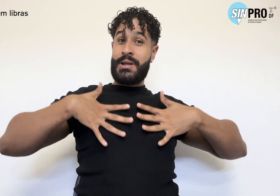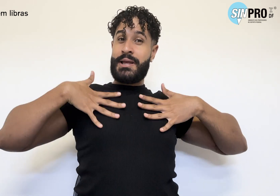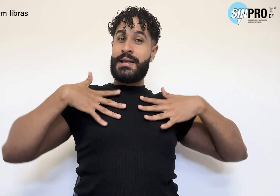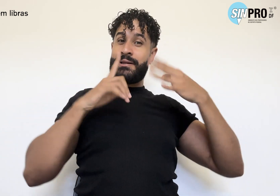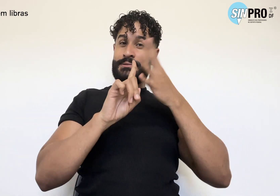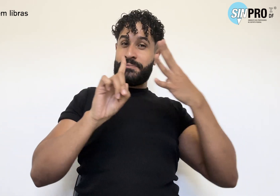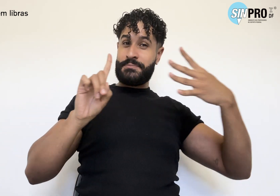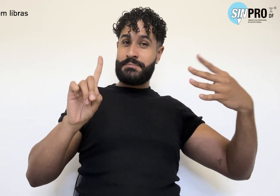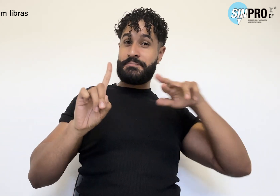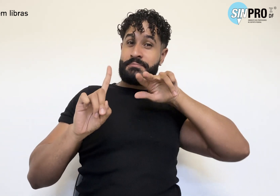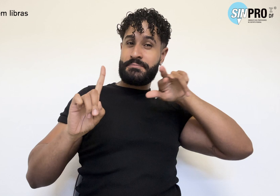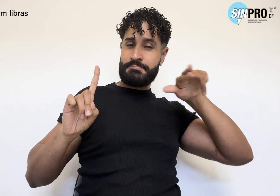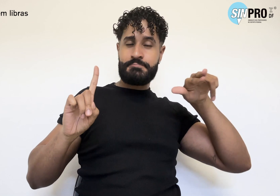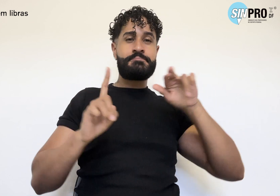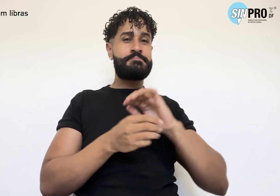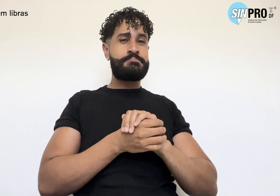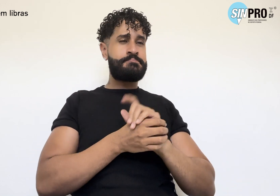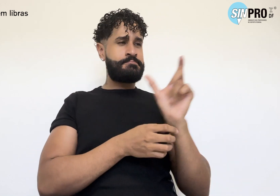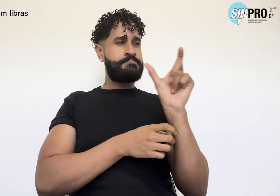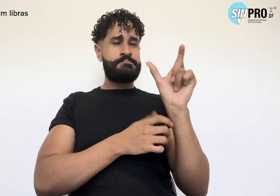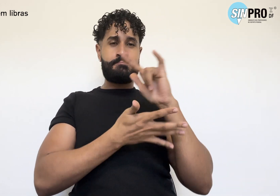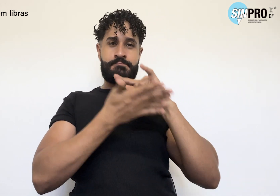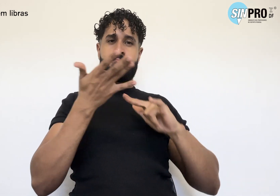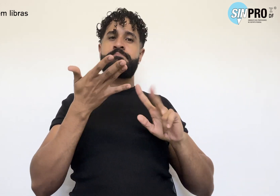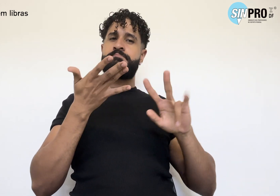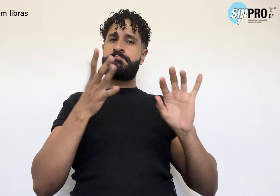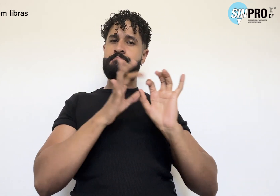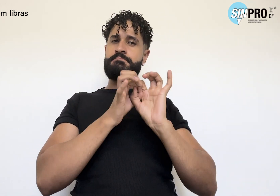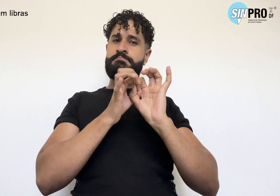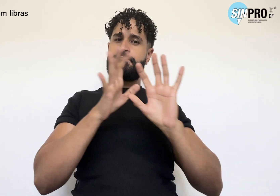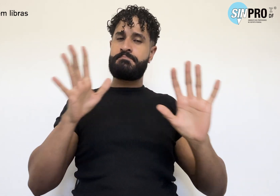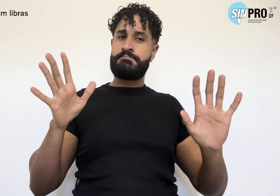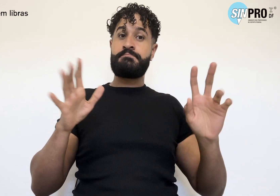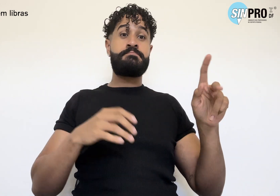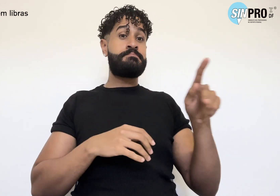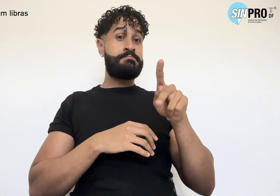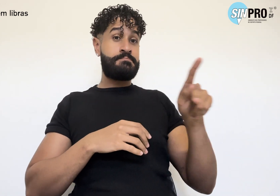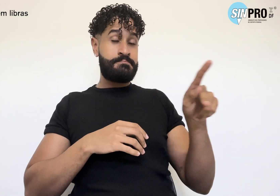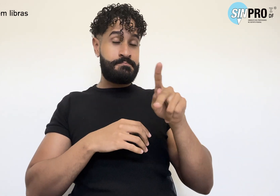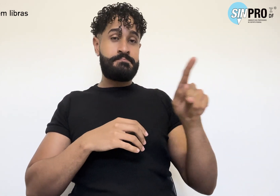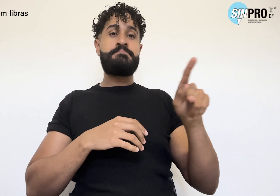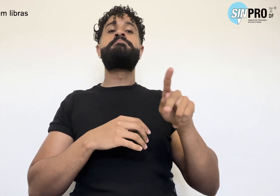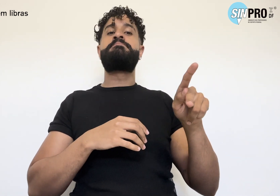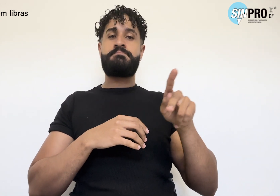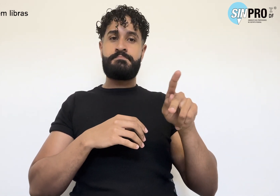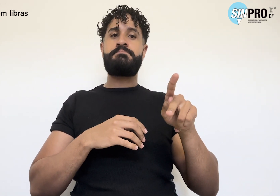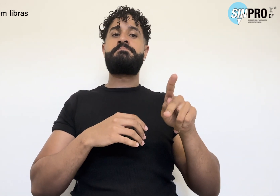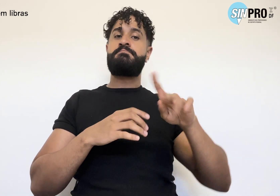A carteirinha será disponibilizada aos educadores e educadoras sindicalizados